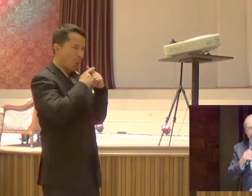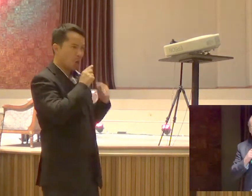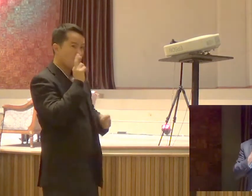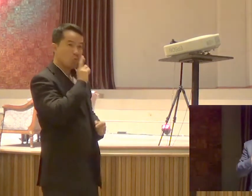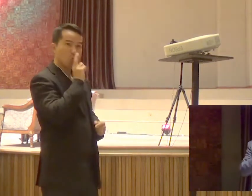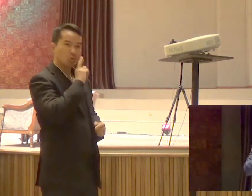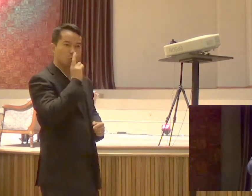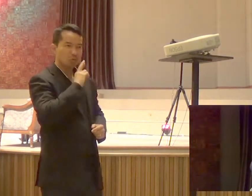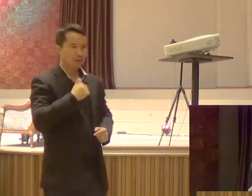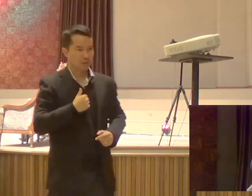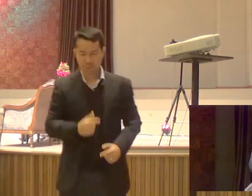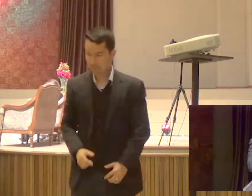Irmão